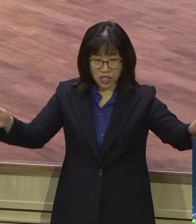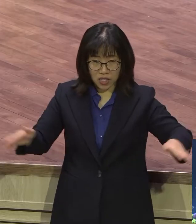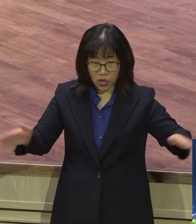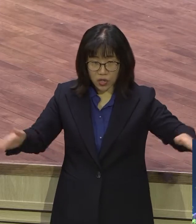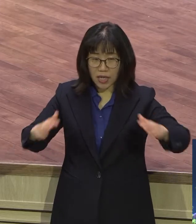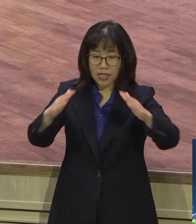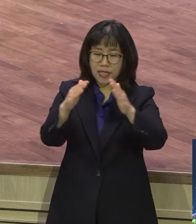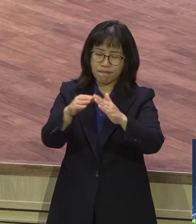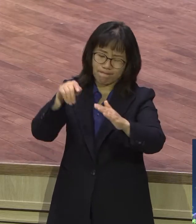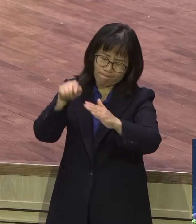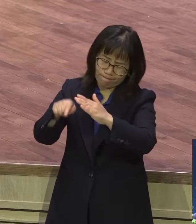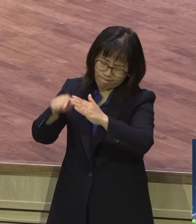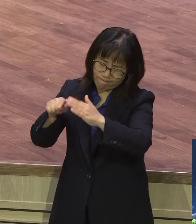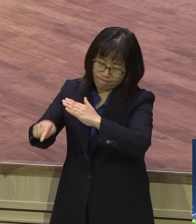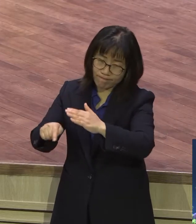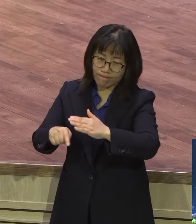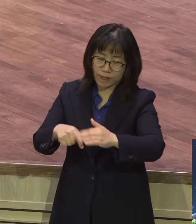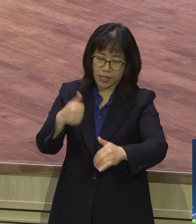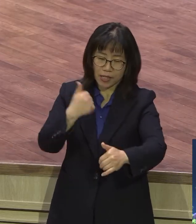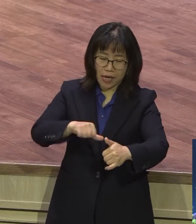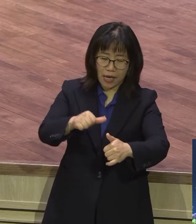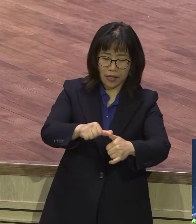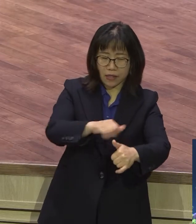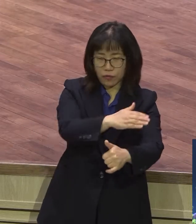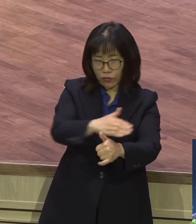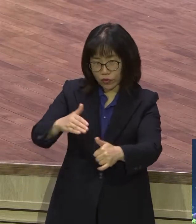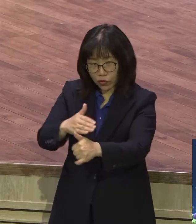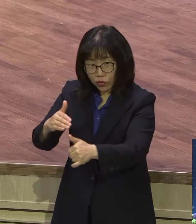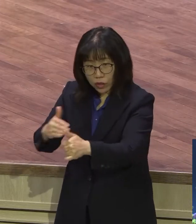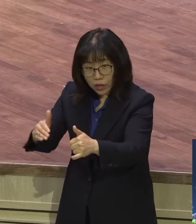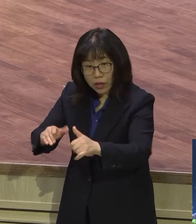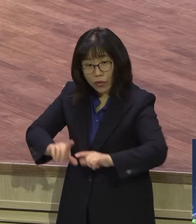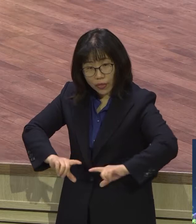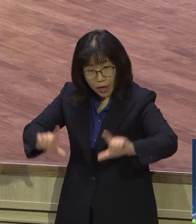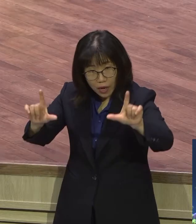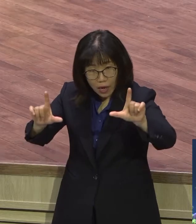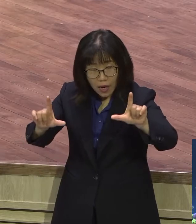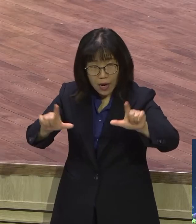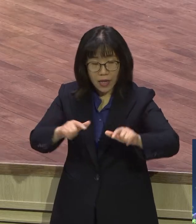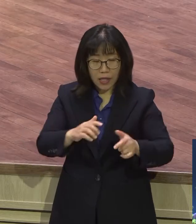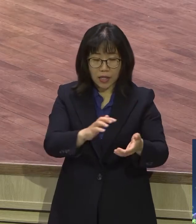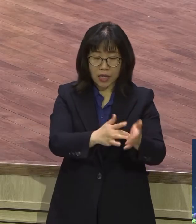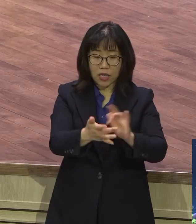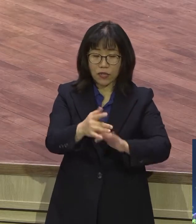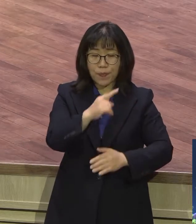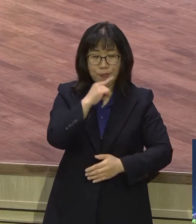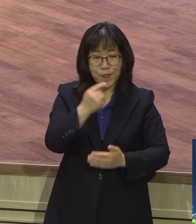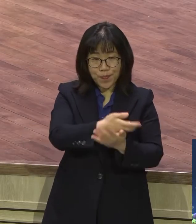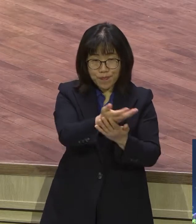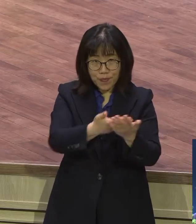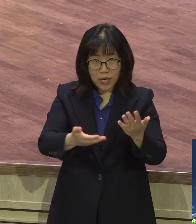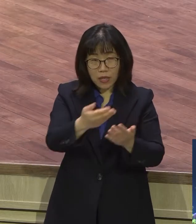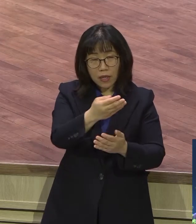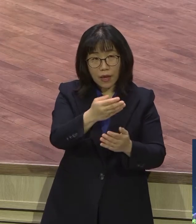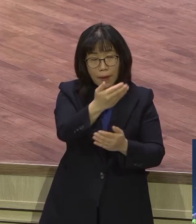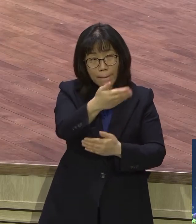죽일 때 어린 양의 피 바른 집만 패스오버 유언했다 넘어갔다.